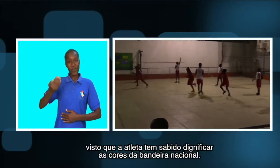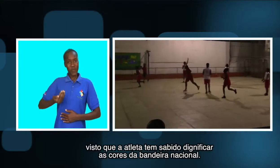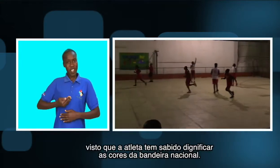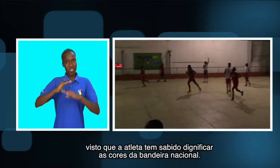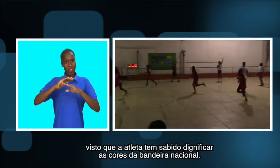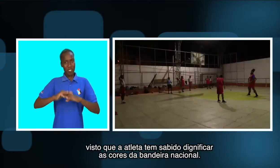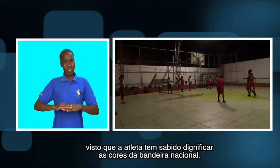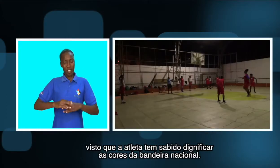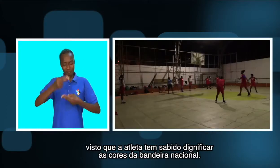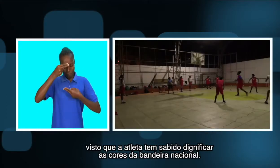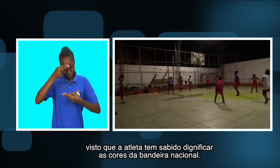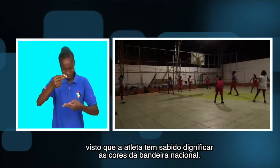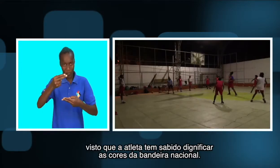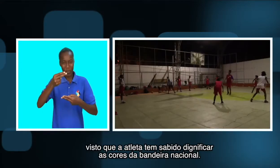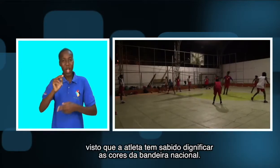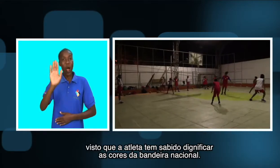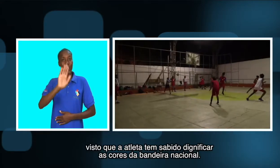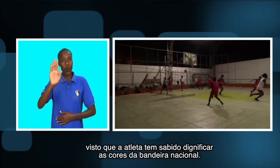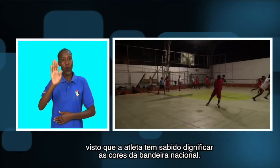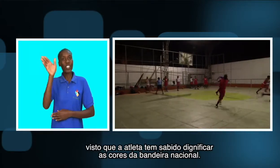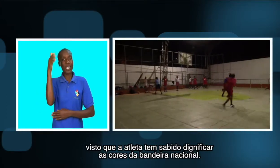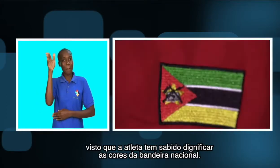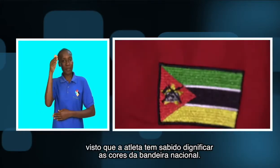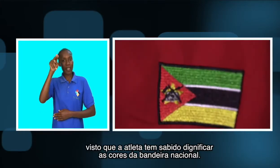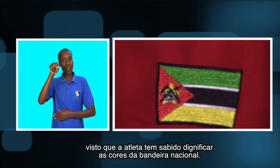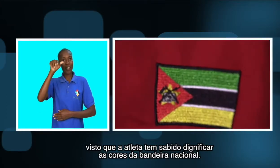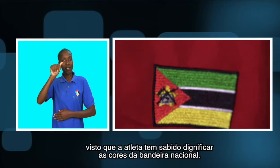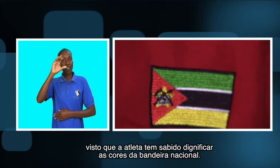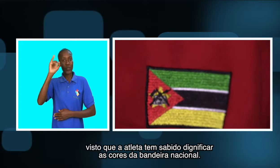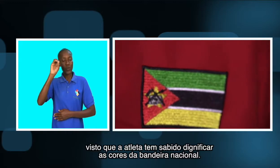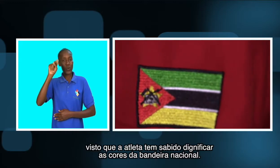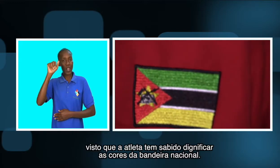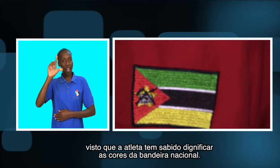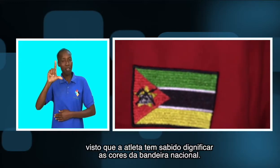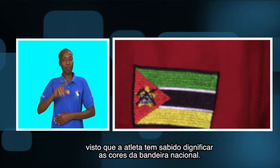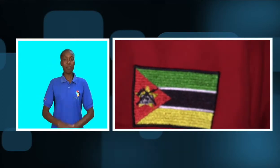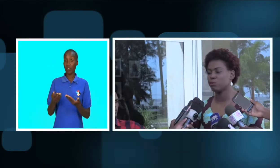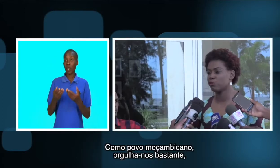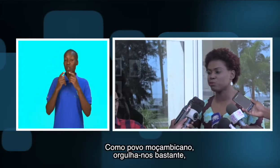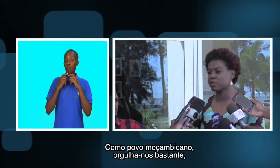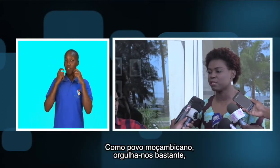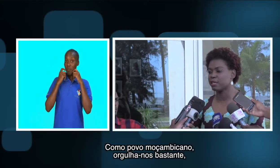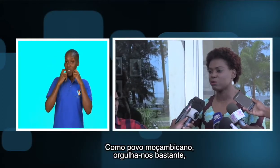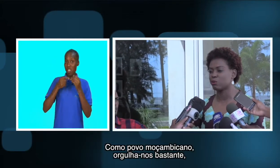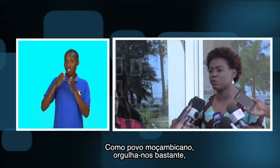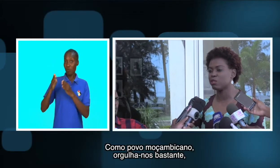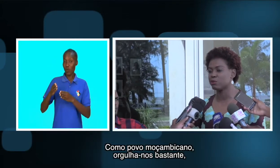sabido dignificar as cores da bandeira nacional. Um povo me saiu lá, orgulhamos